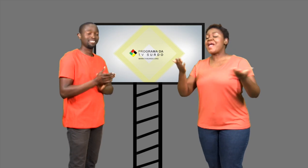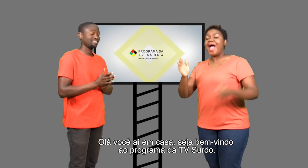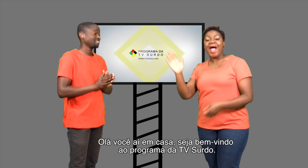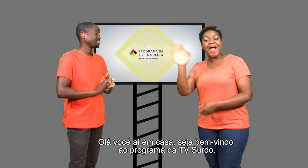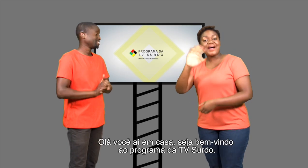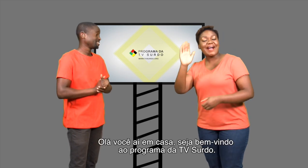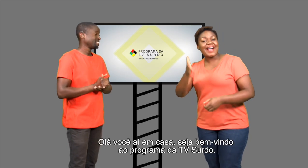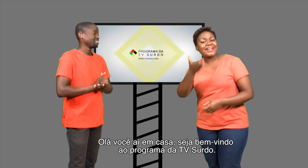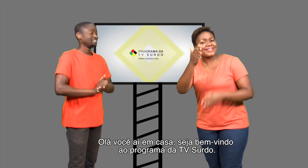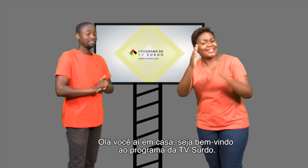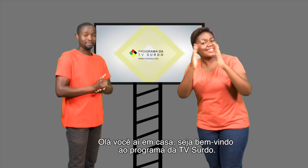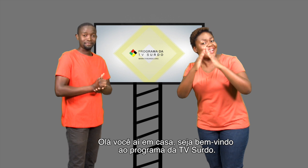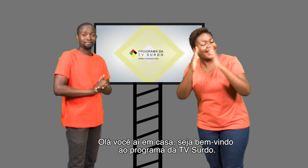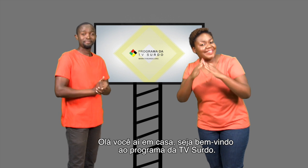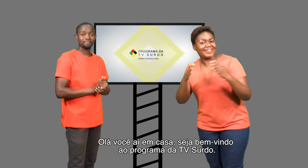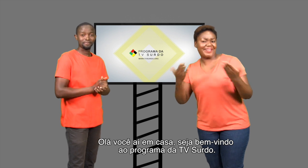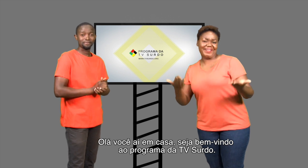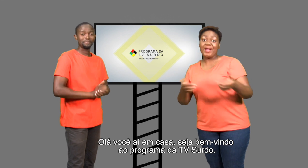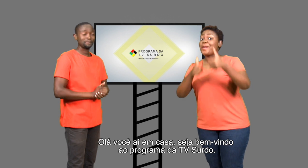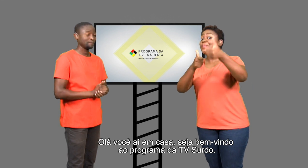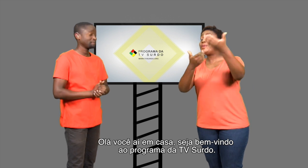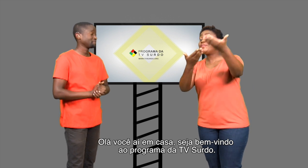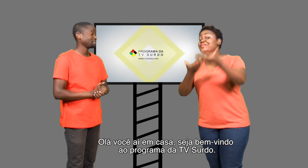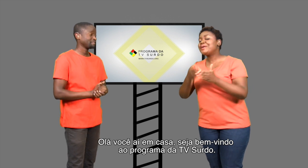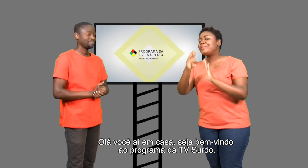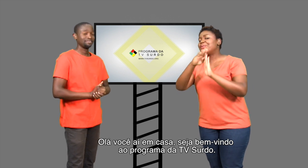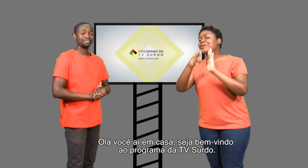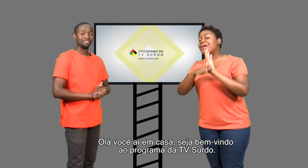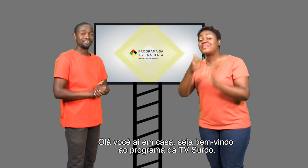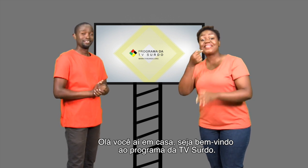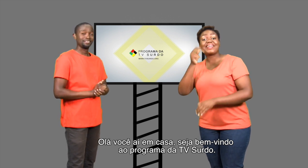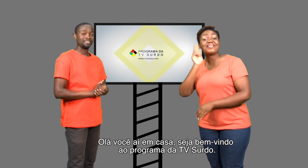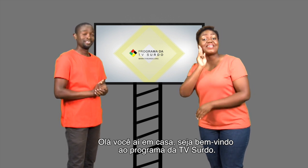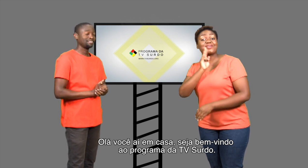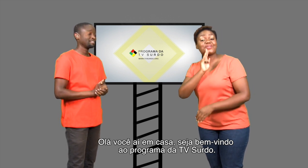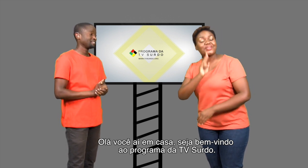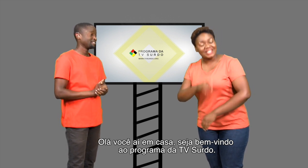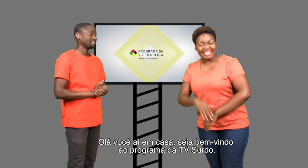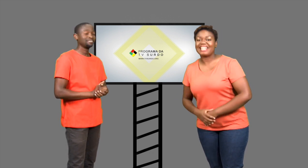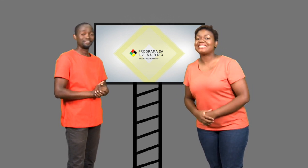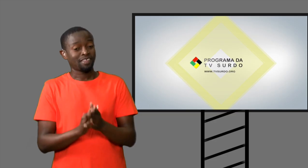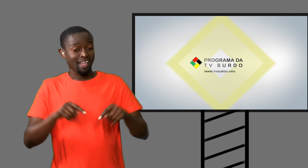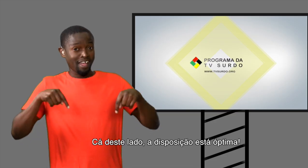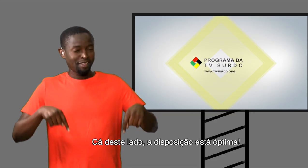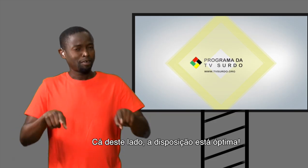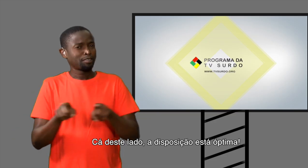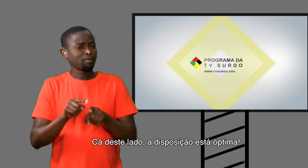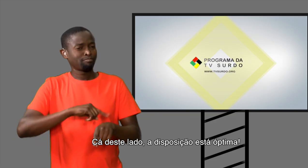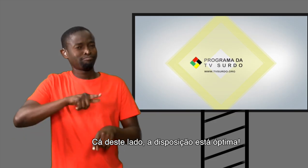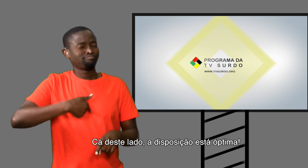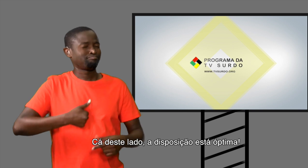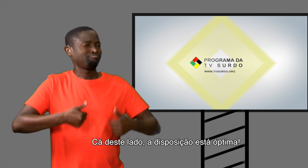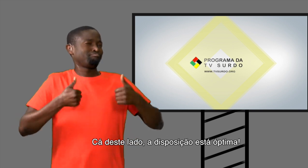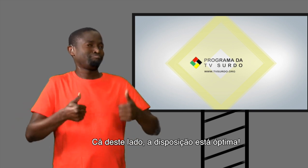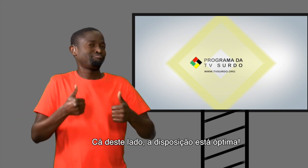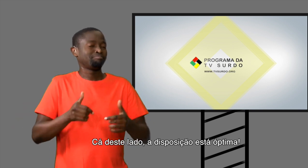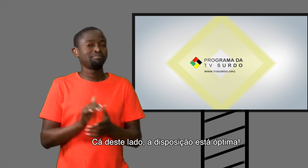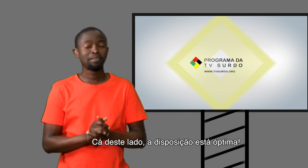Olá, você é em casa. Seja bem-vindo ao programa da TV Surdo. Cá deste lado, a disposição está